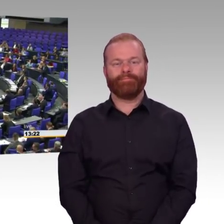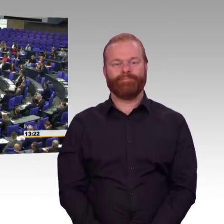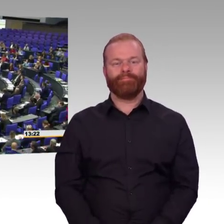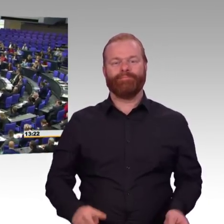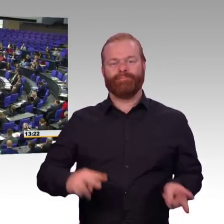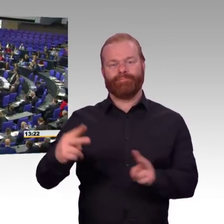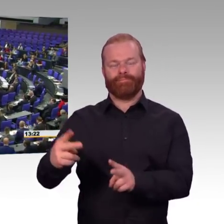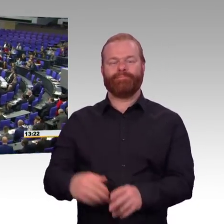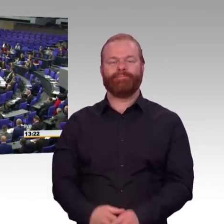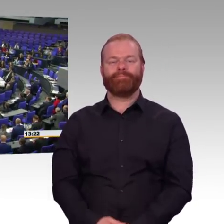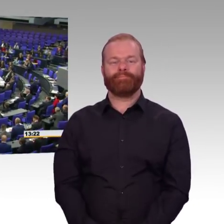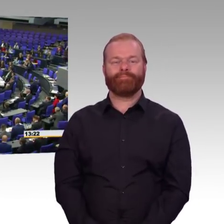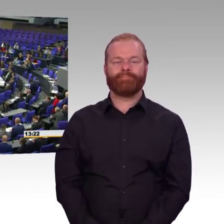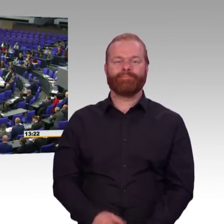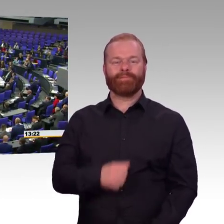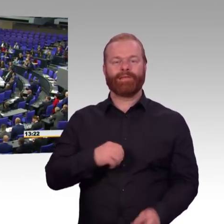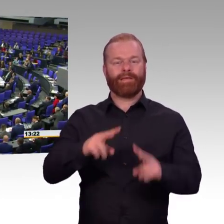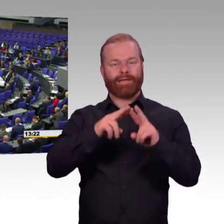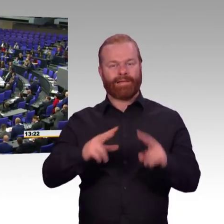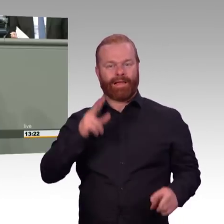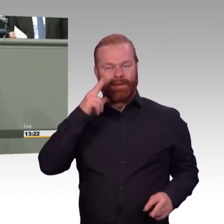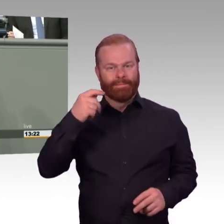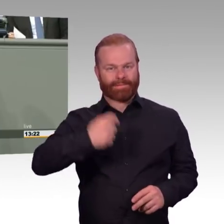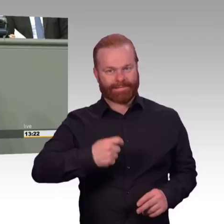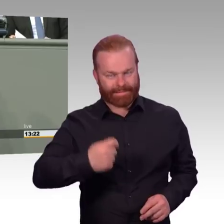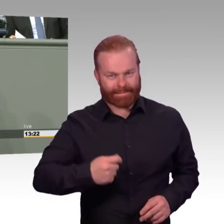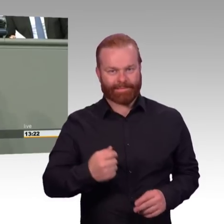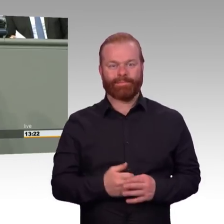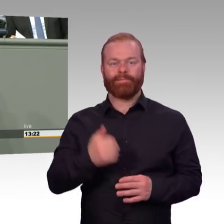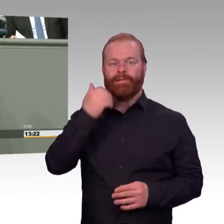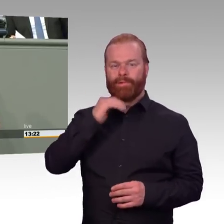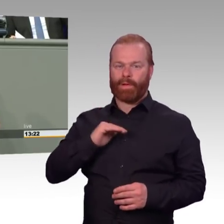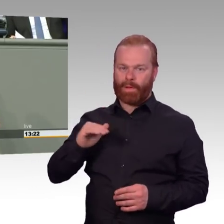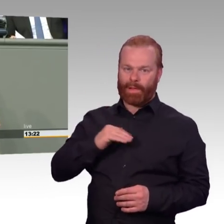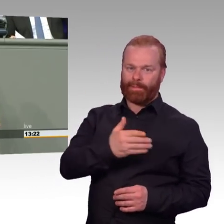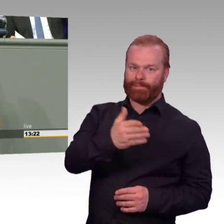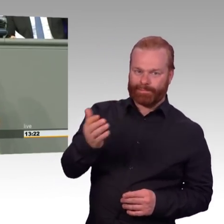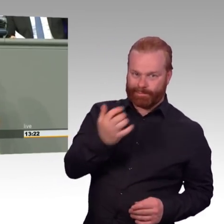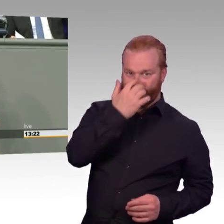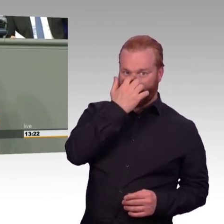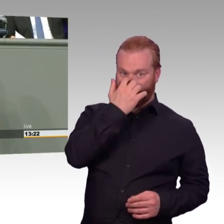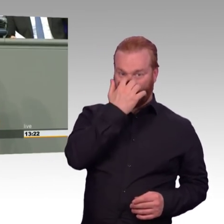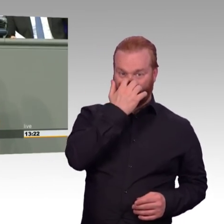hier deutlich auch im Namen der SPD-Fraktion sagen, Ihre Ungeduld absolut nachvollziehen und verstehen. Der Abschlussbericht der Kommission